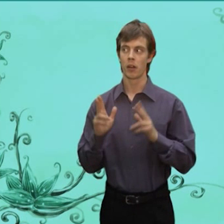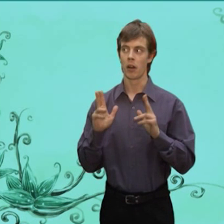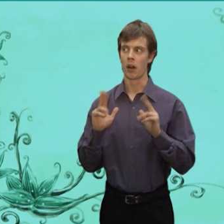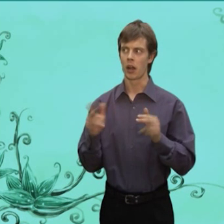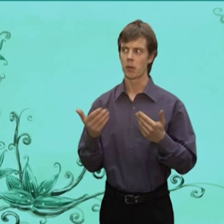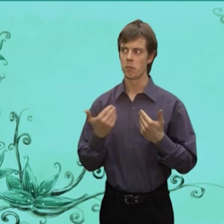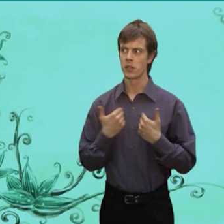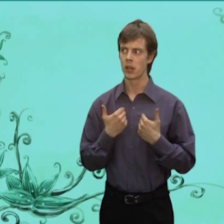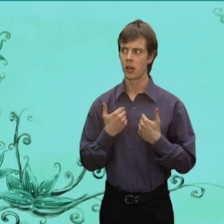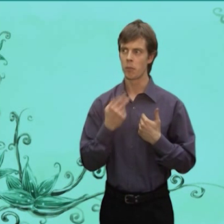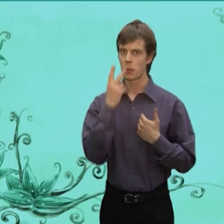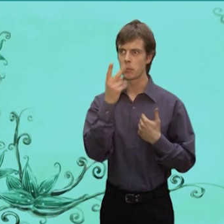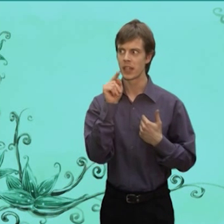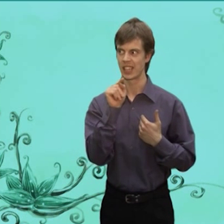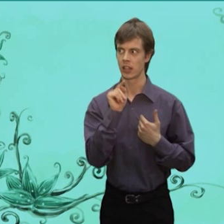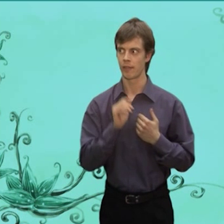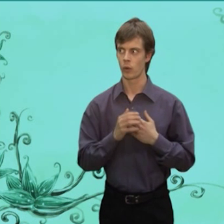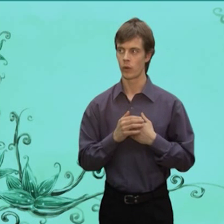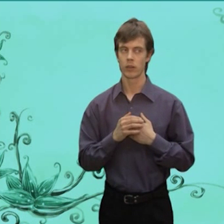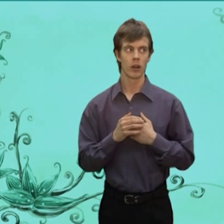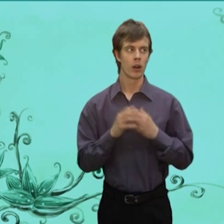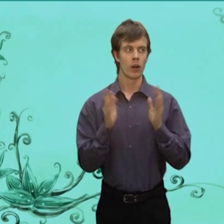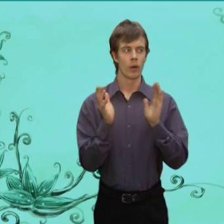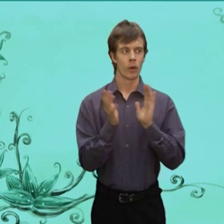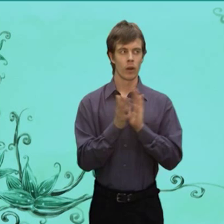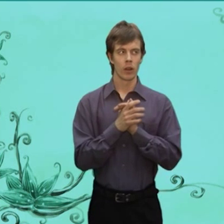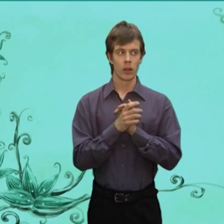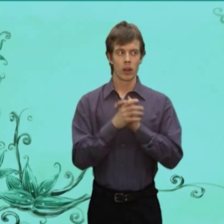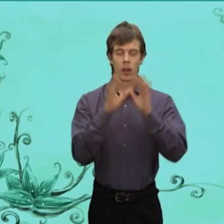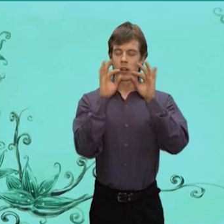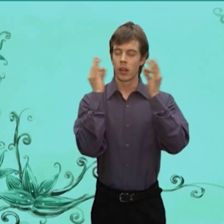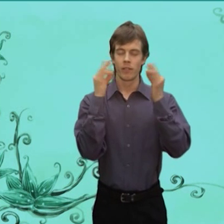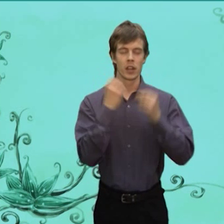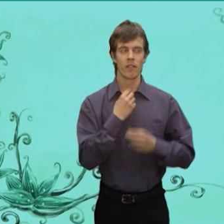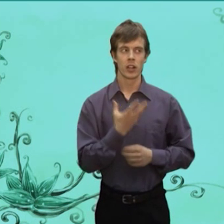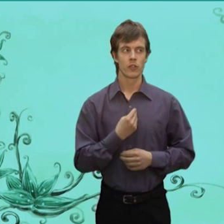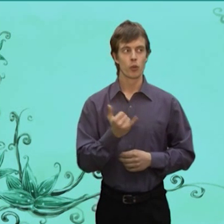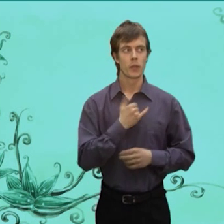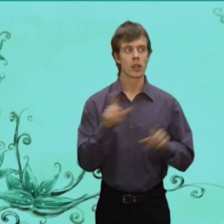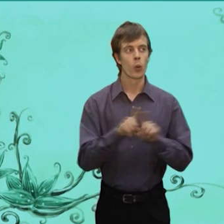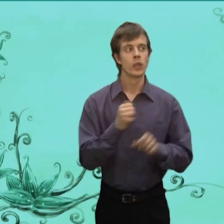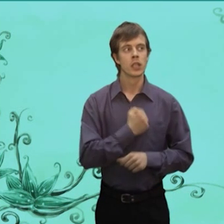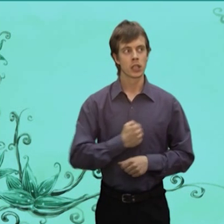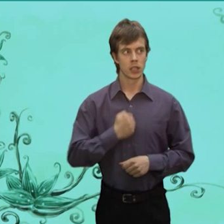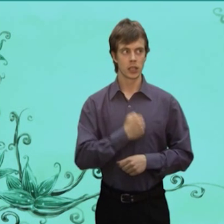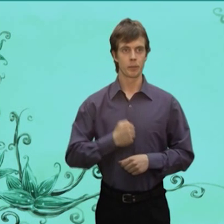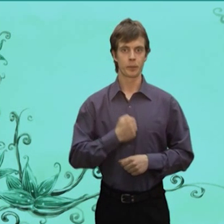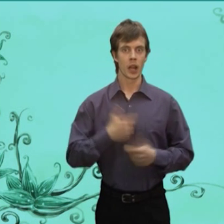А как бы мне Посмотреть На него Ой Котофей Иваныч У меня Такой